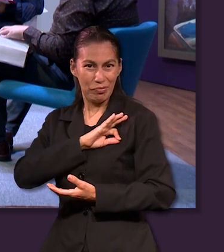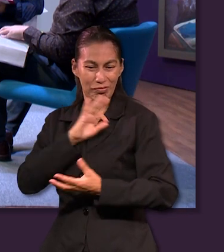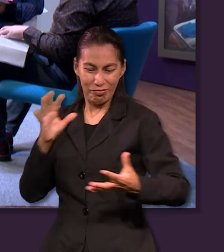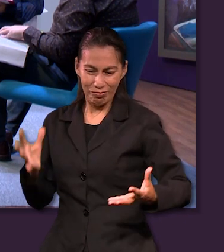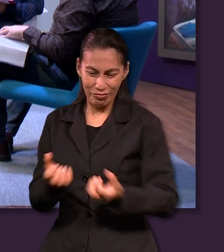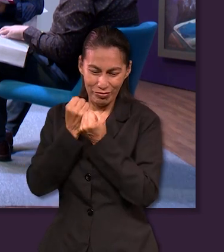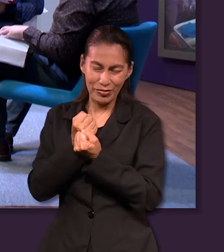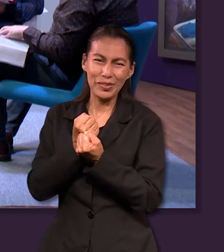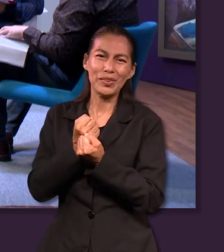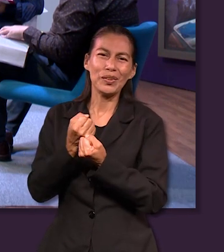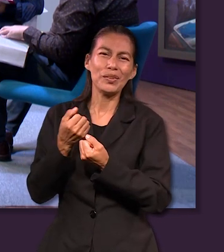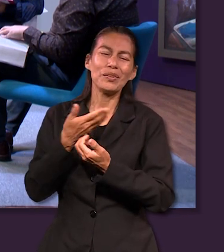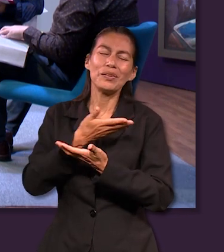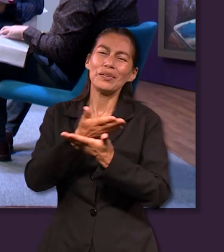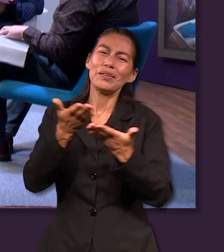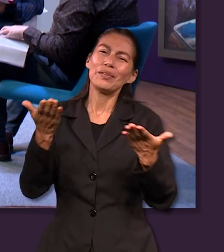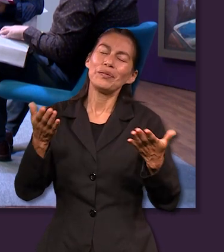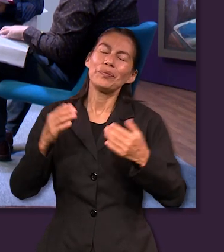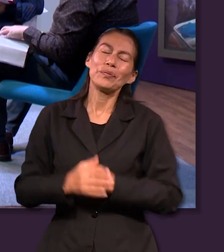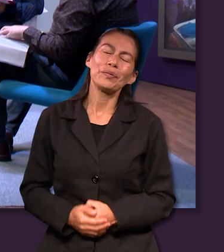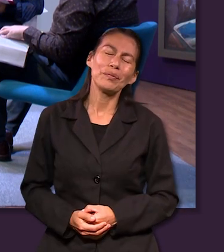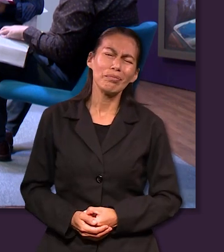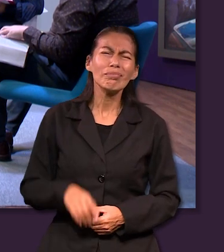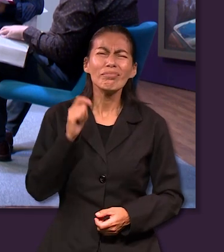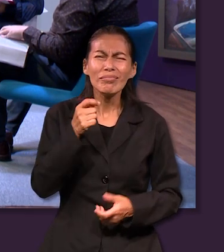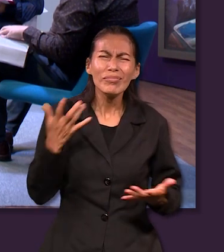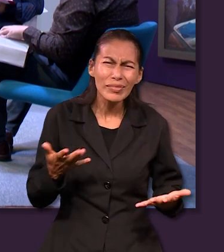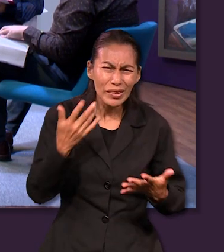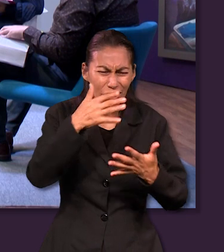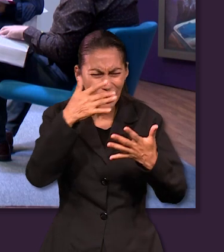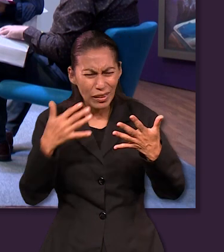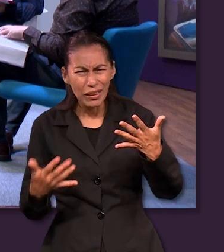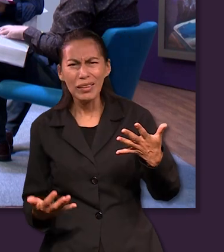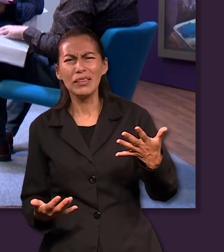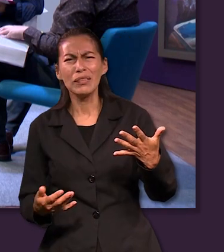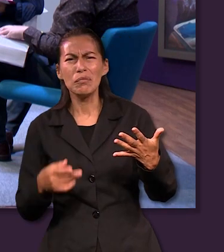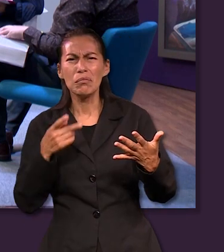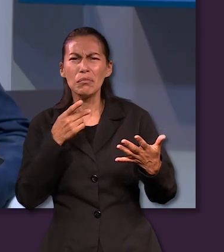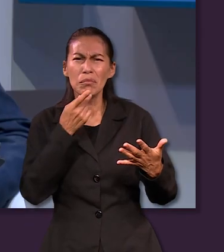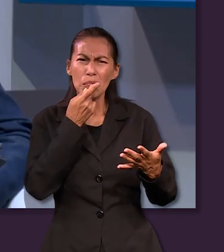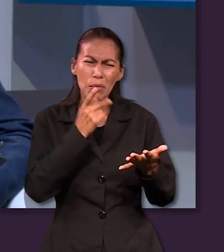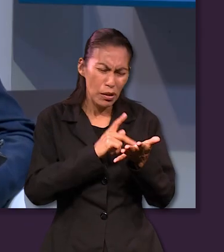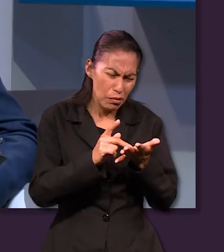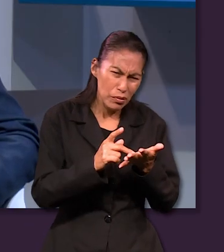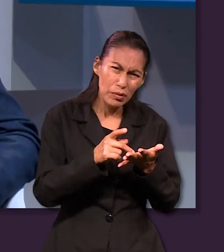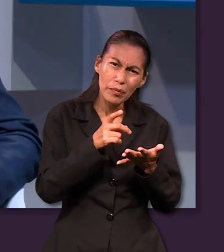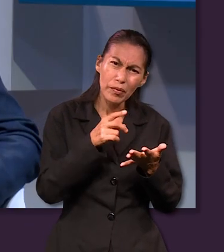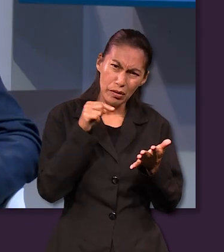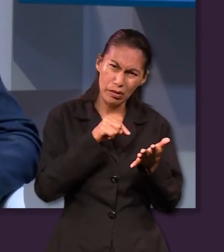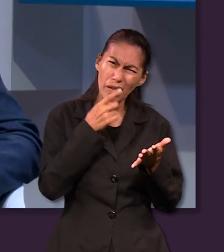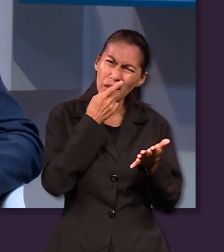es la salvación de vuestra salma ¿qué es lo que está tratando de decir Pablo aquí en estos versículos?